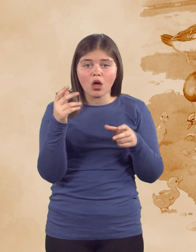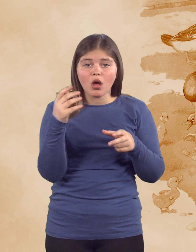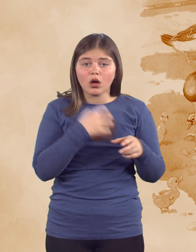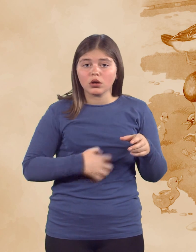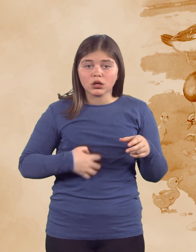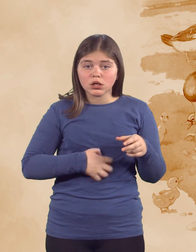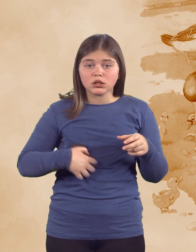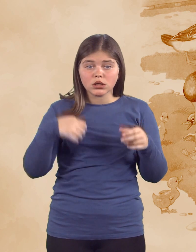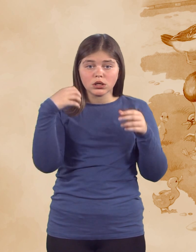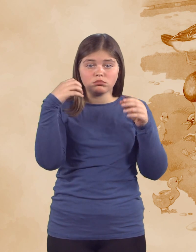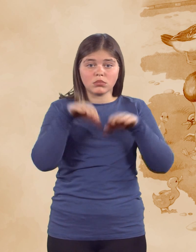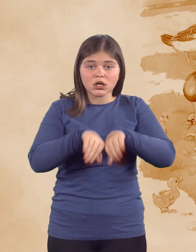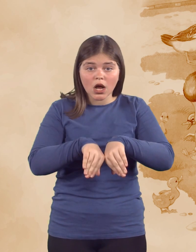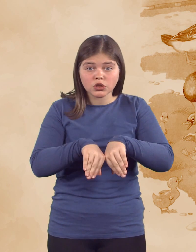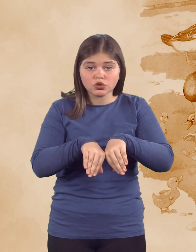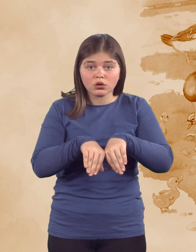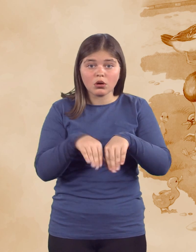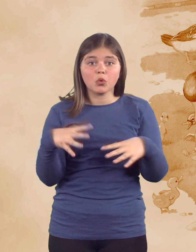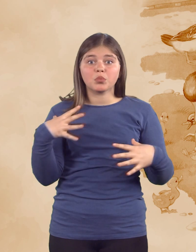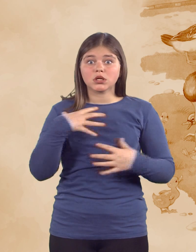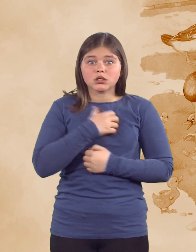Gordi raček je bil prestrašen in žalosten.